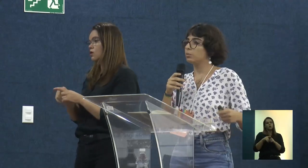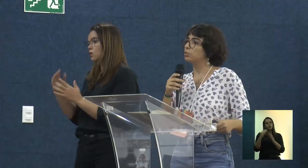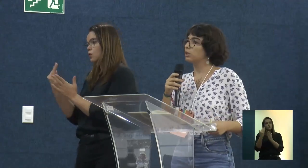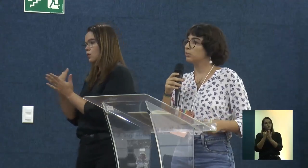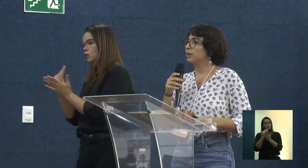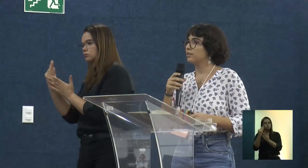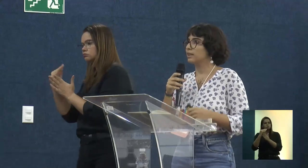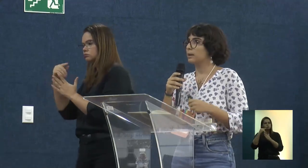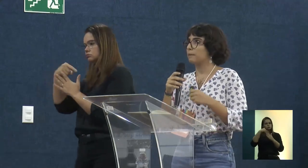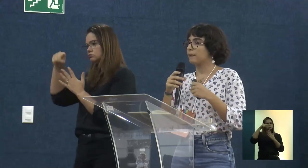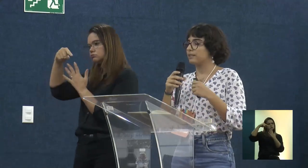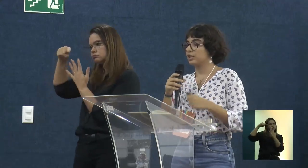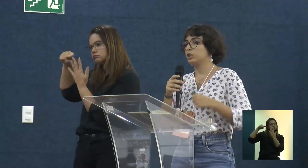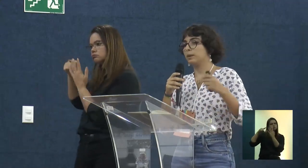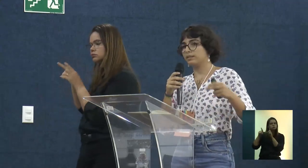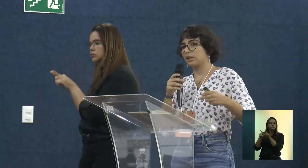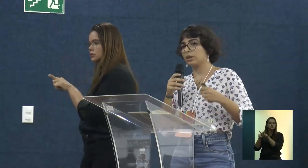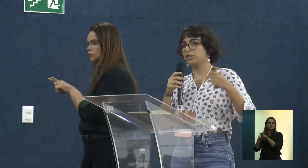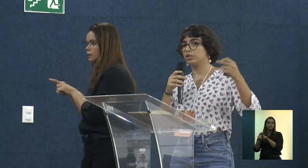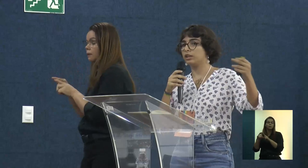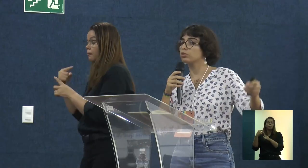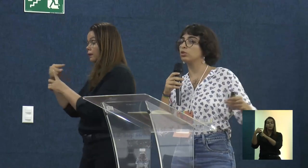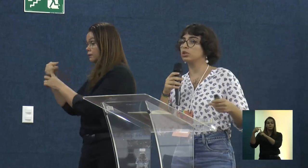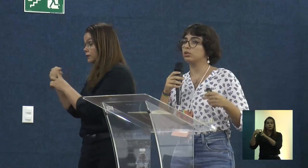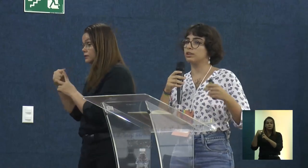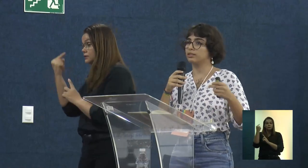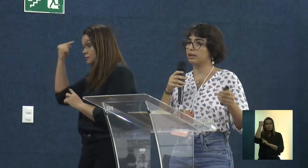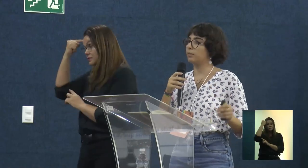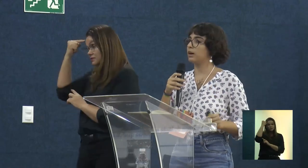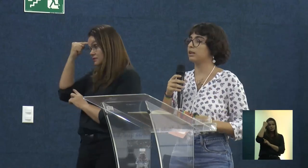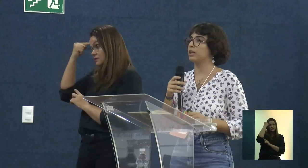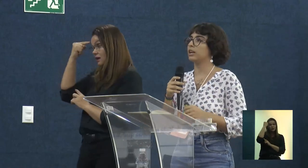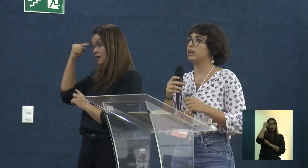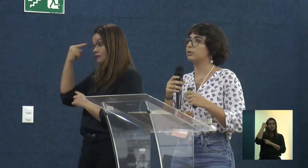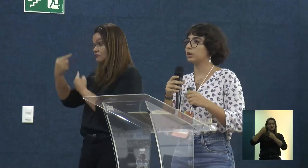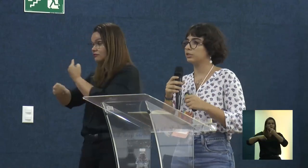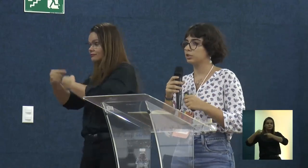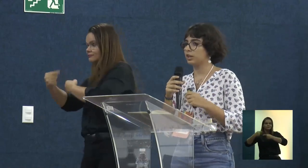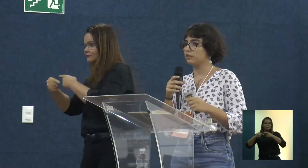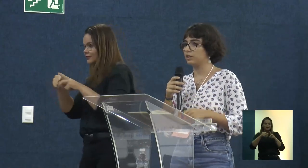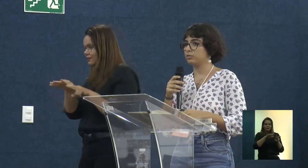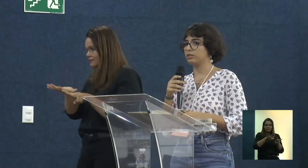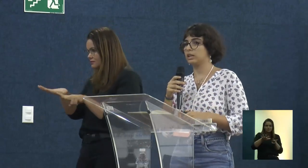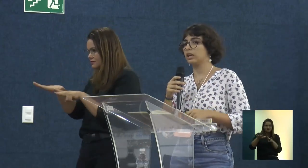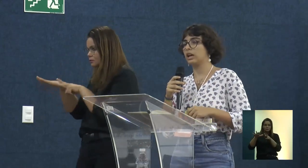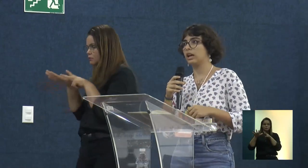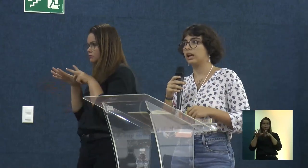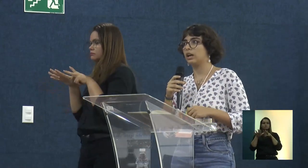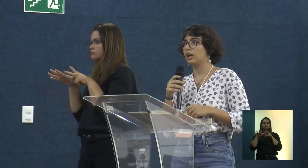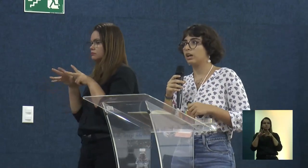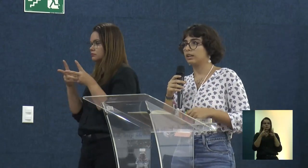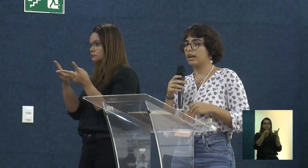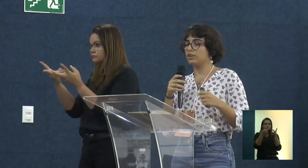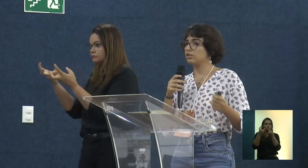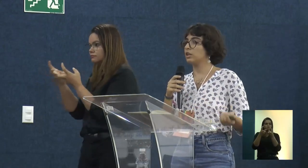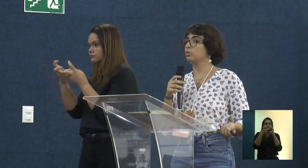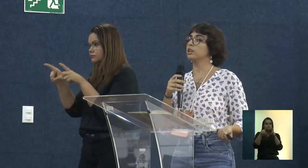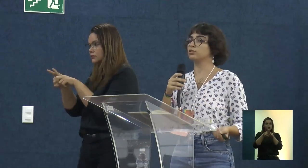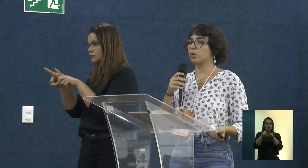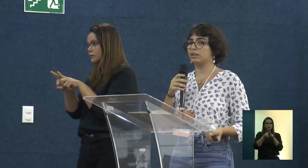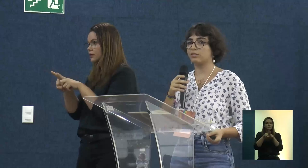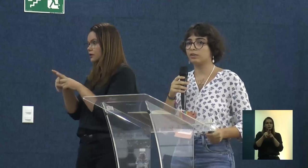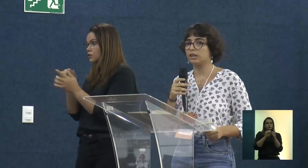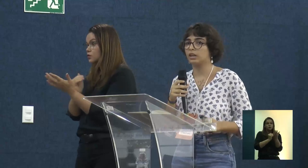pegando muito também, se a gente pensar no que a gente tem discutido nessa semana e do que a gente tem visto desde